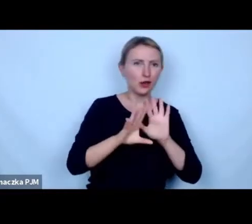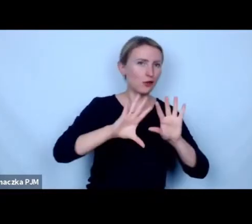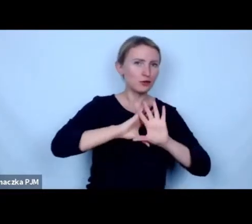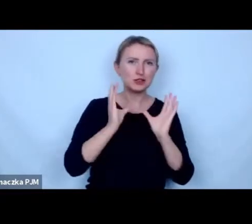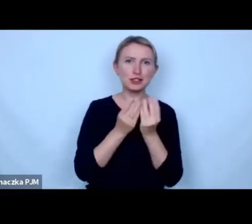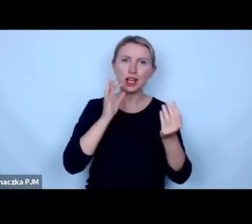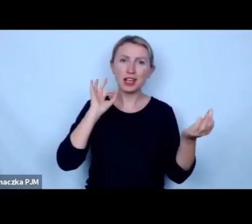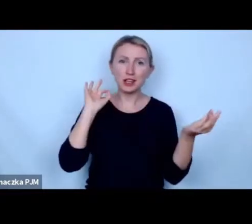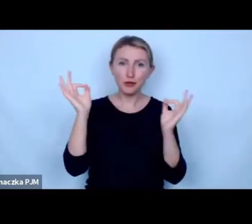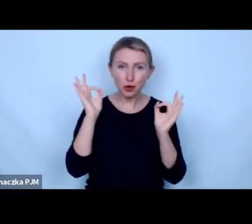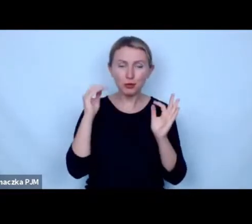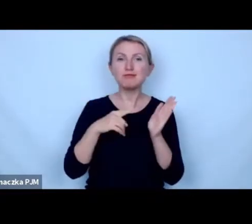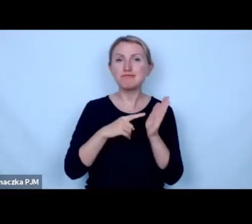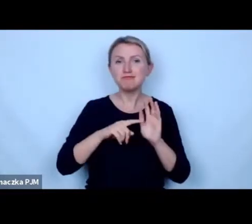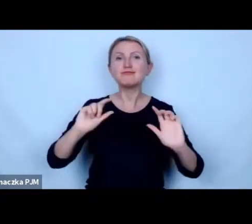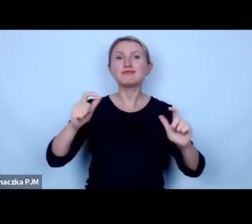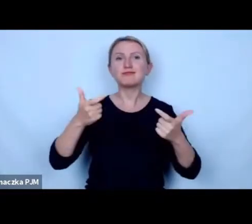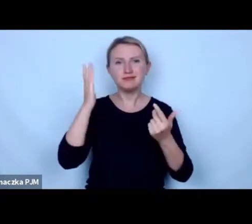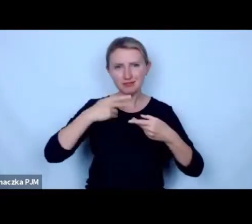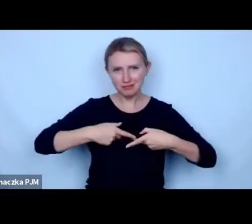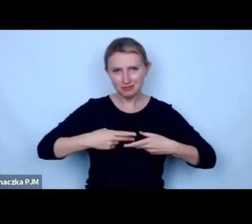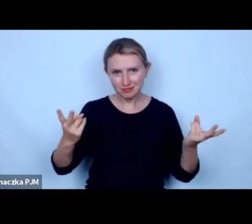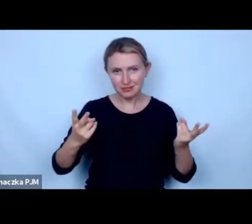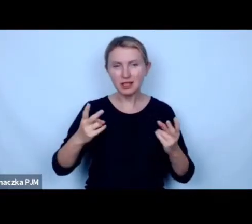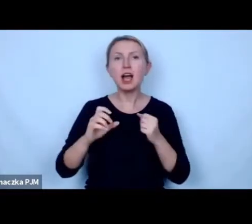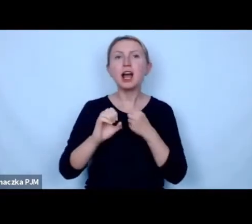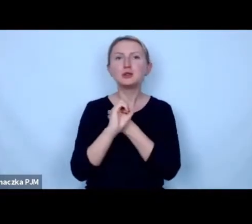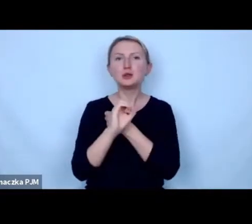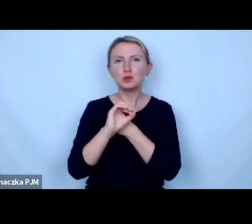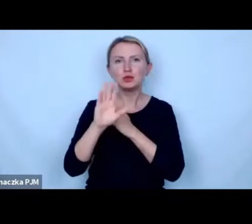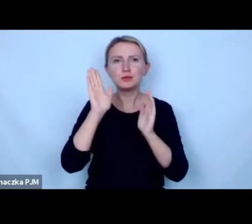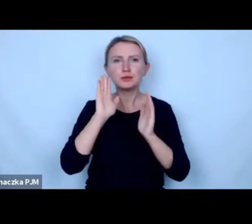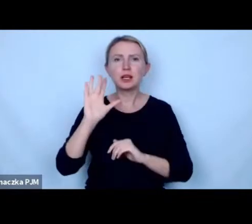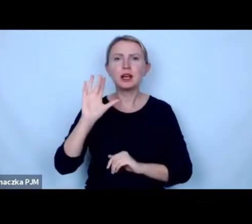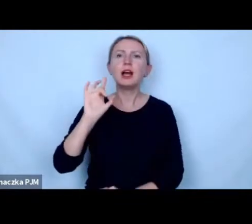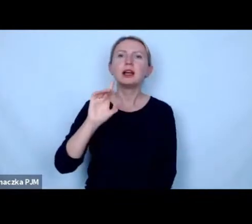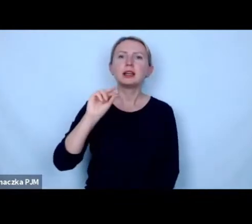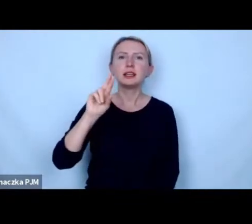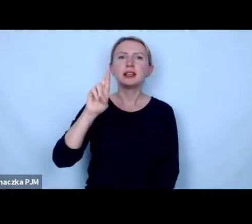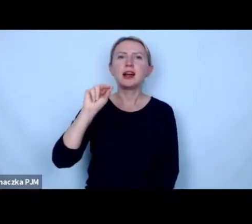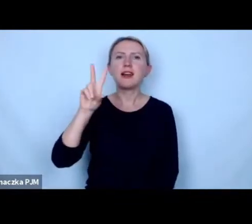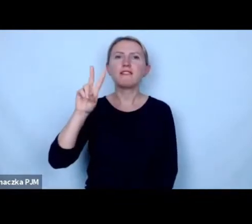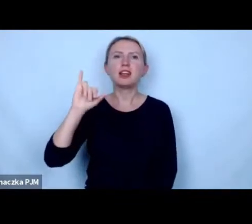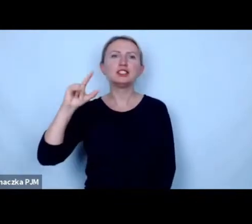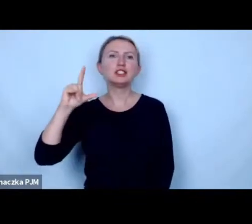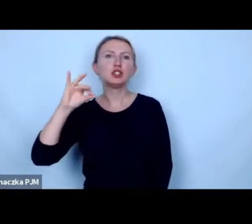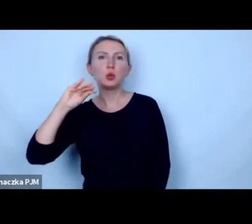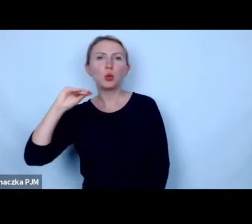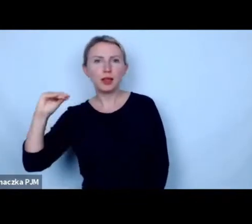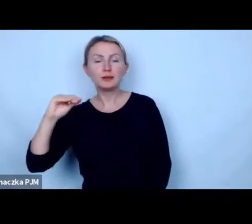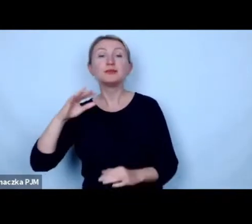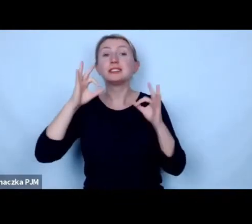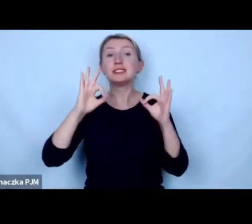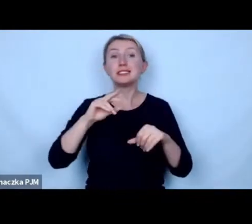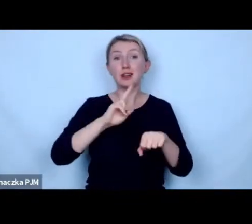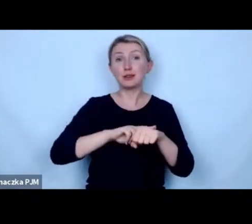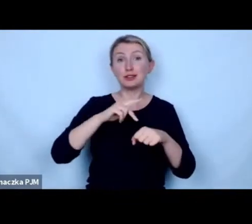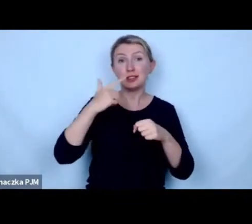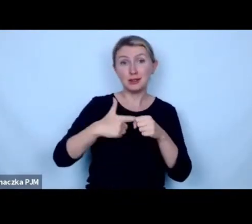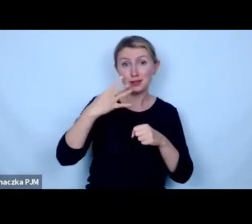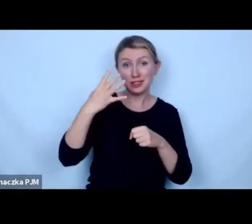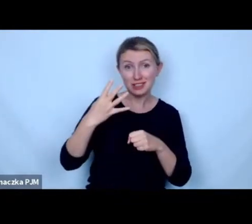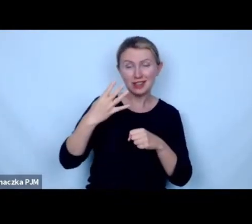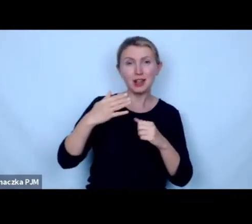informacje dotyczące wydarzenia będą udostępniane na social media Green Rave Institute przypominam dzisiaj godzina 24